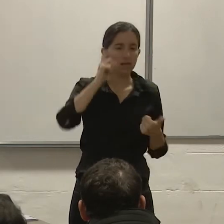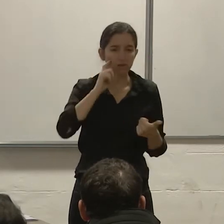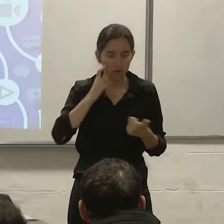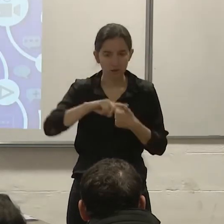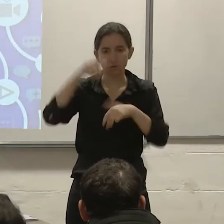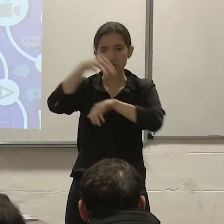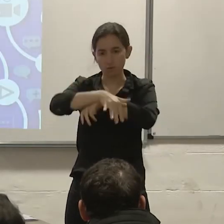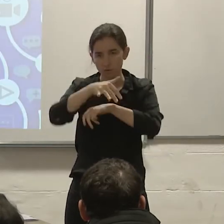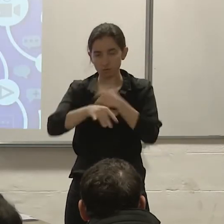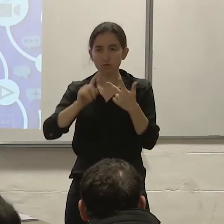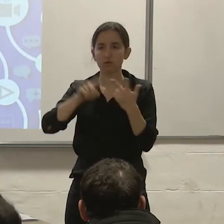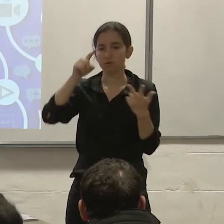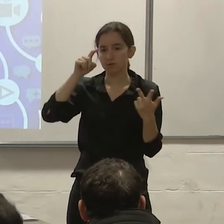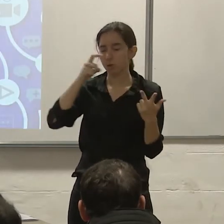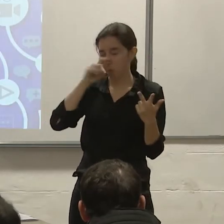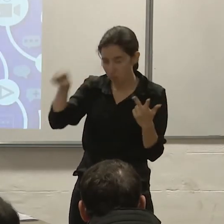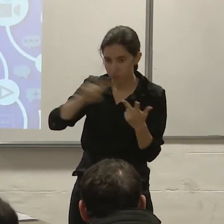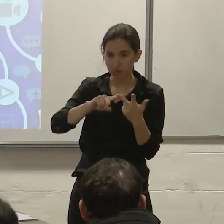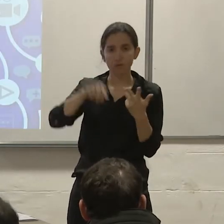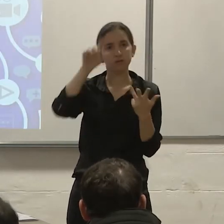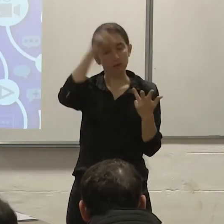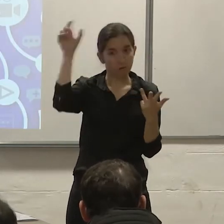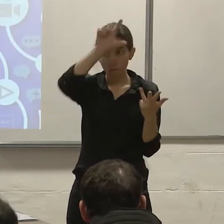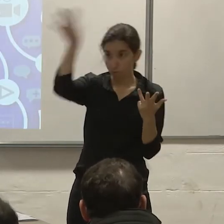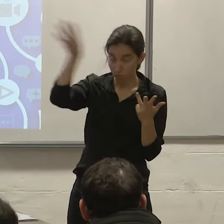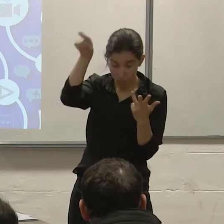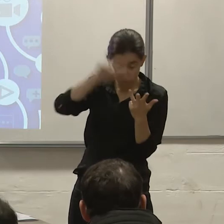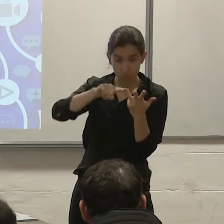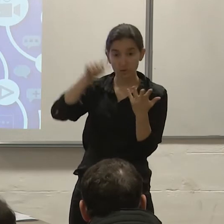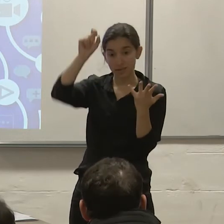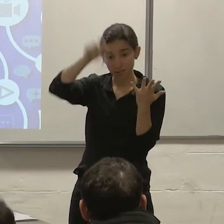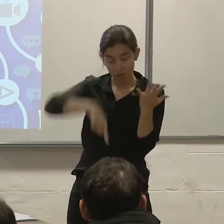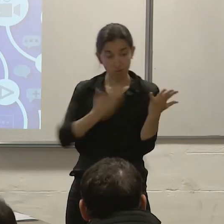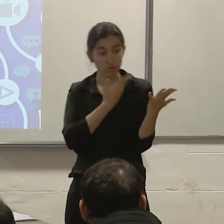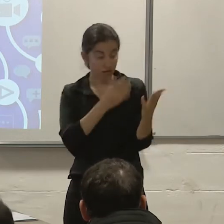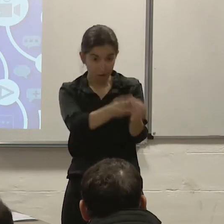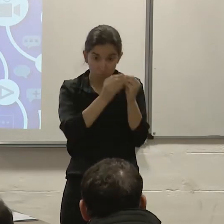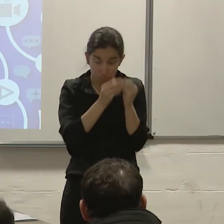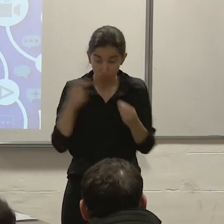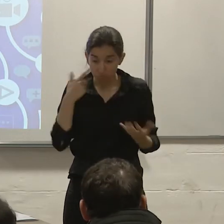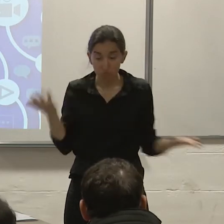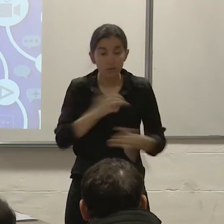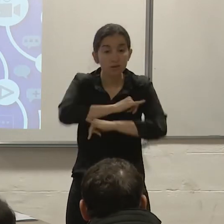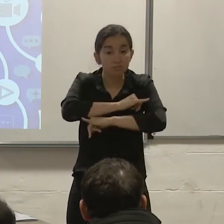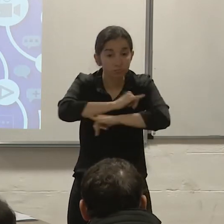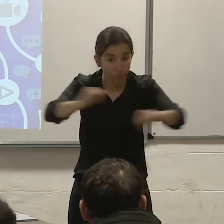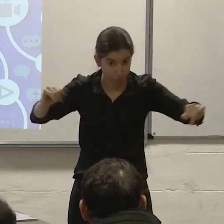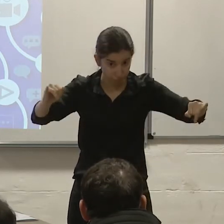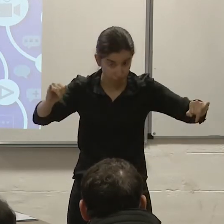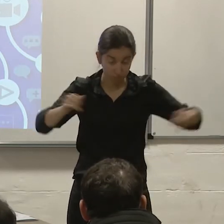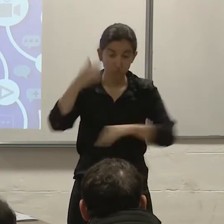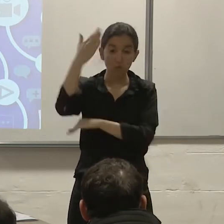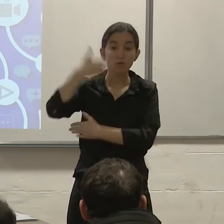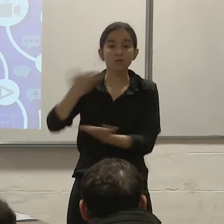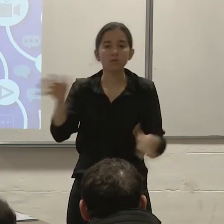Misiones, Corrientes, Formosa, Chaco y Santa Fe. El funcionamiento de las audiencias públicas convocadas por la Defensoría